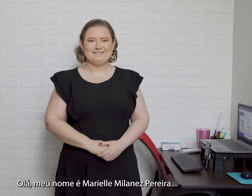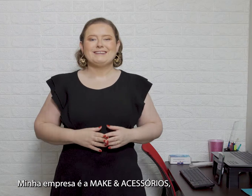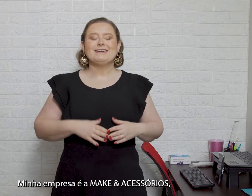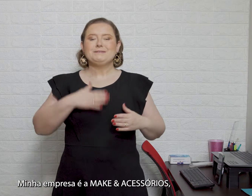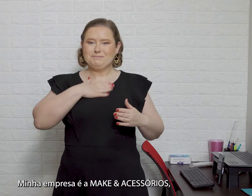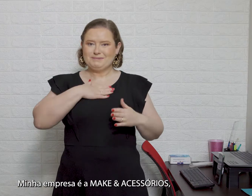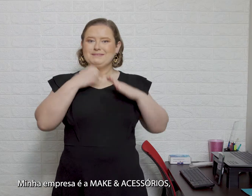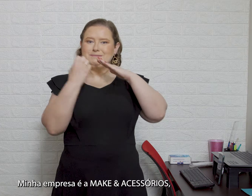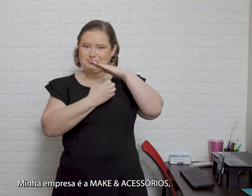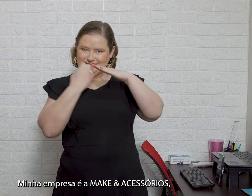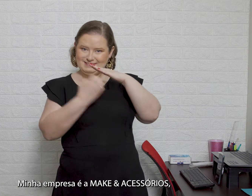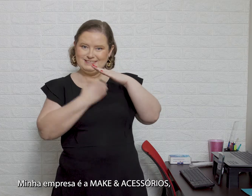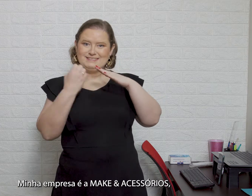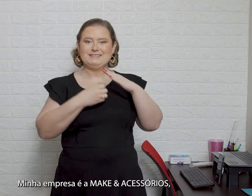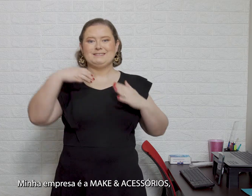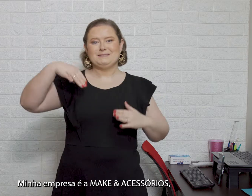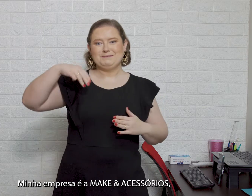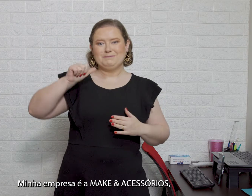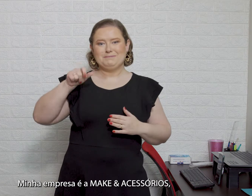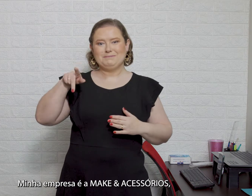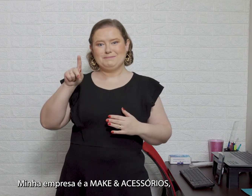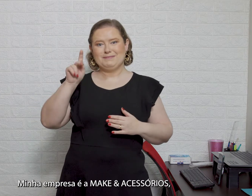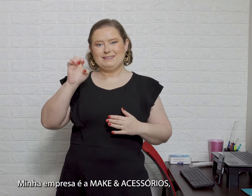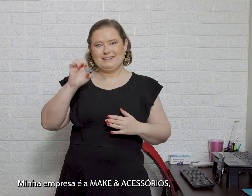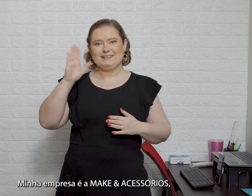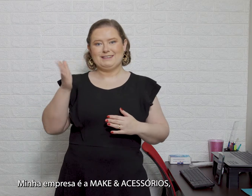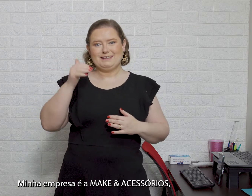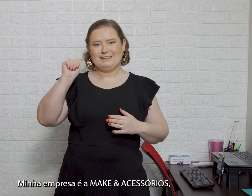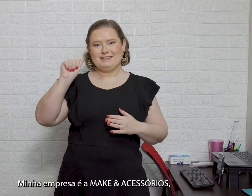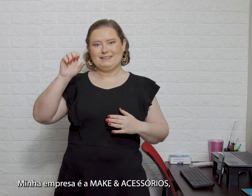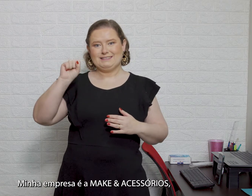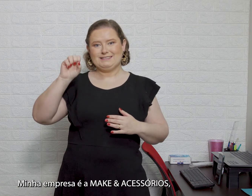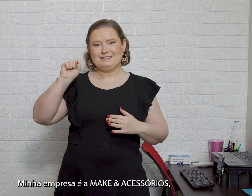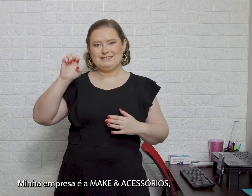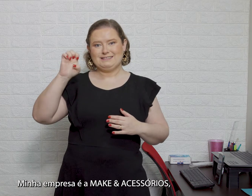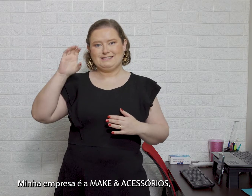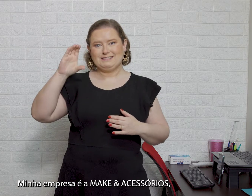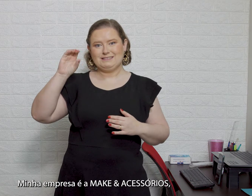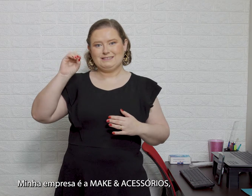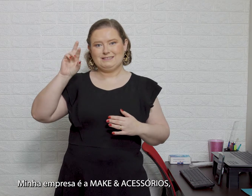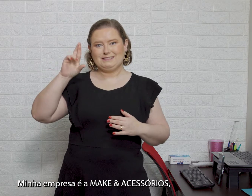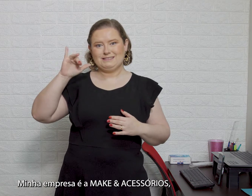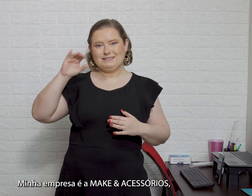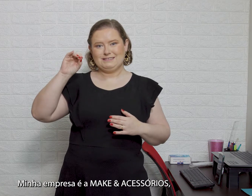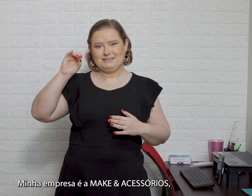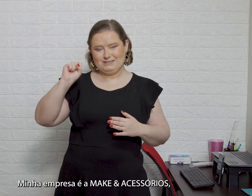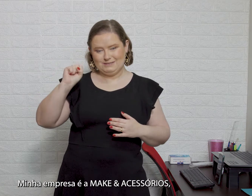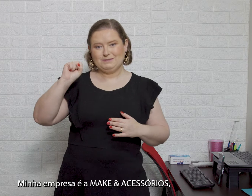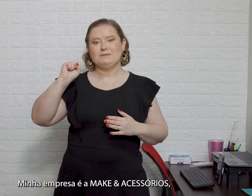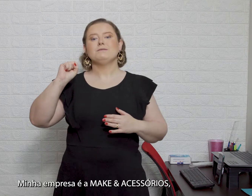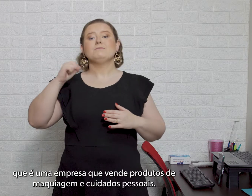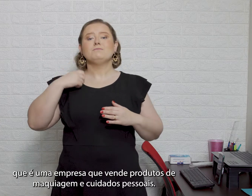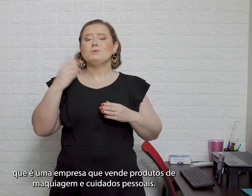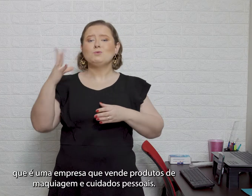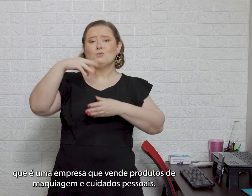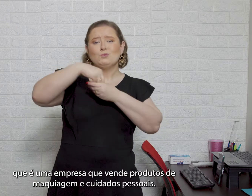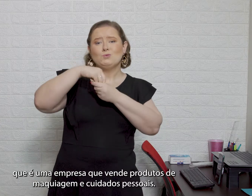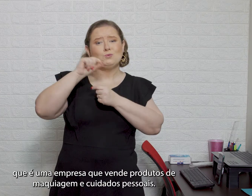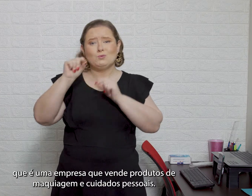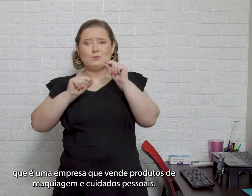Minha empresa é a Make e Acessórios, que é uma empresa que